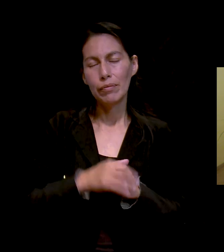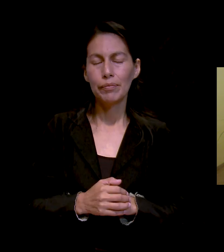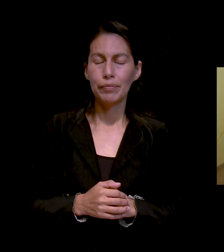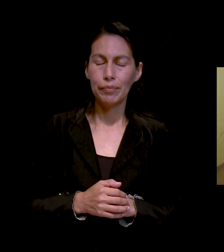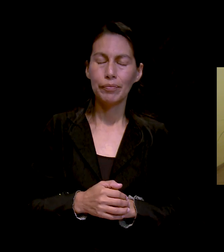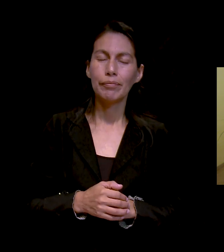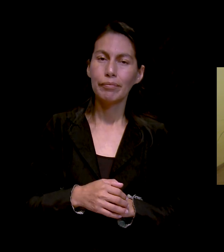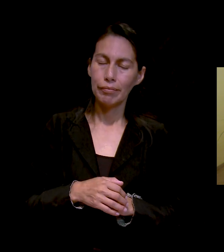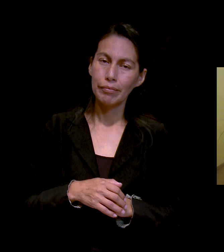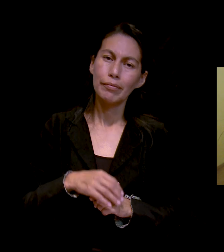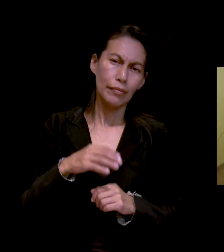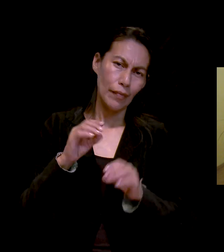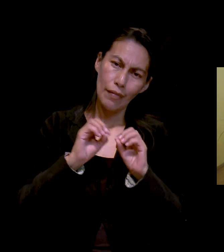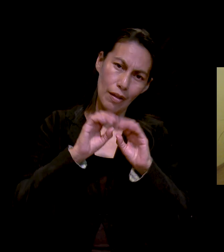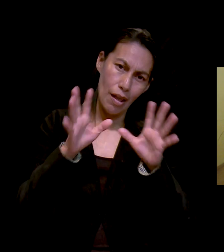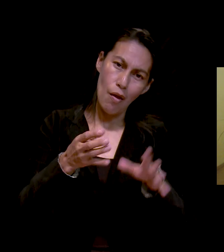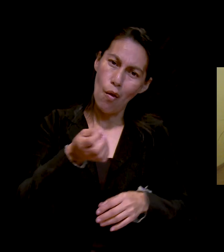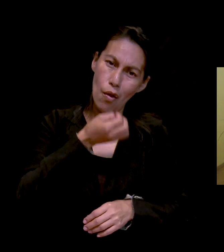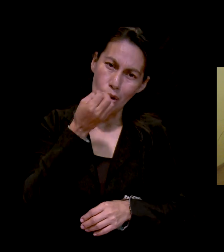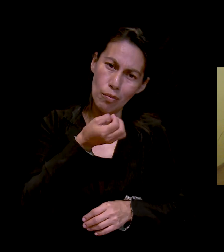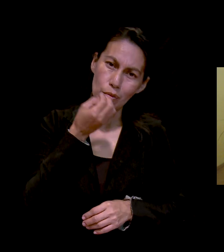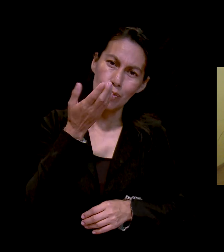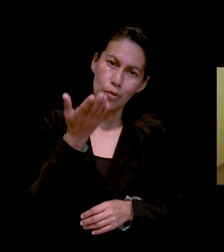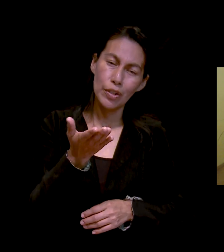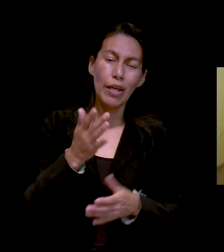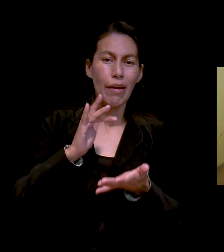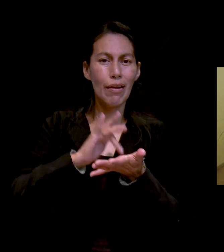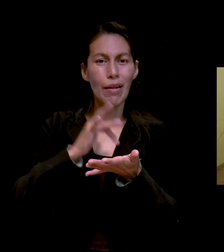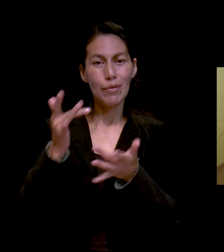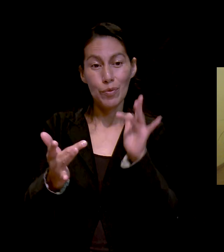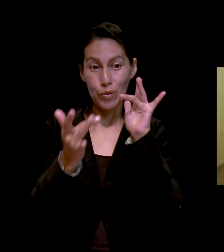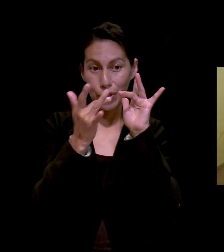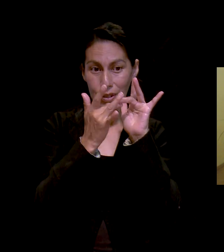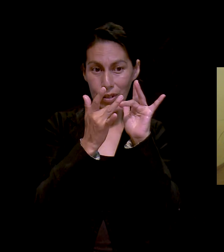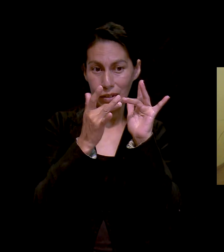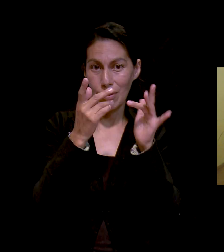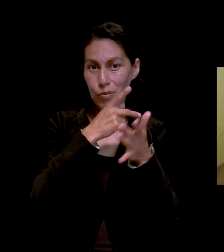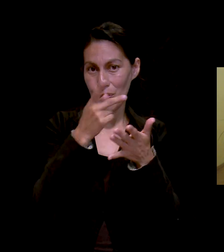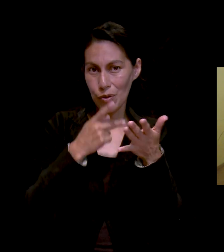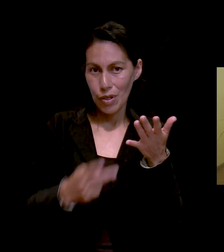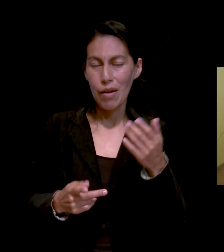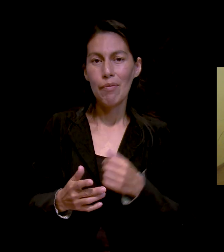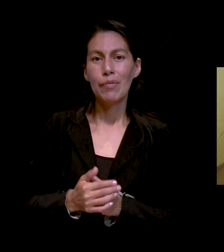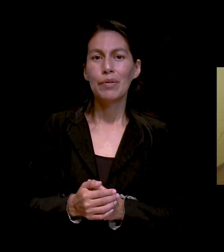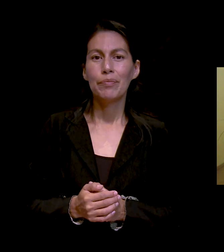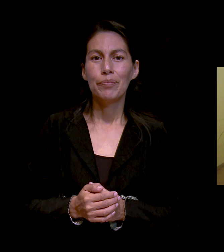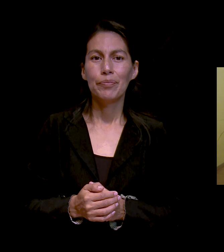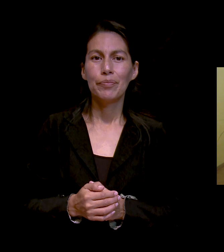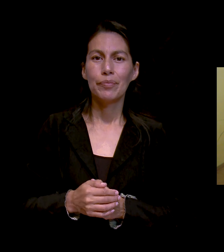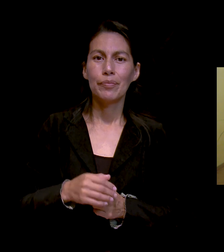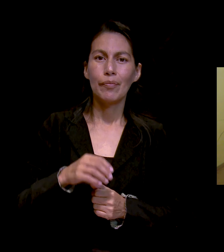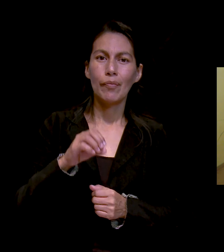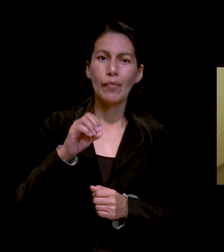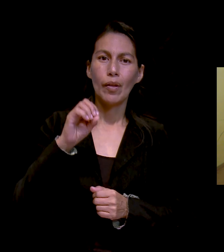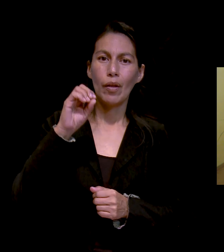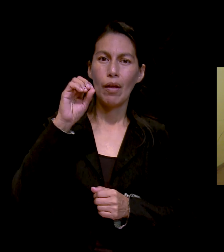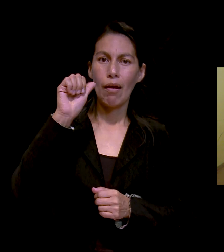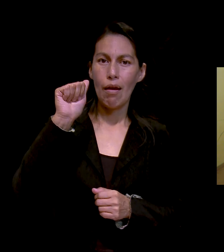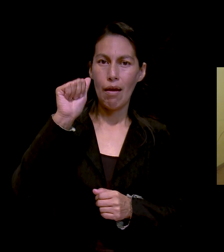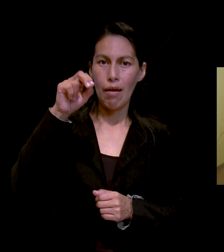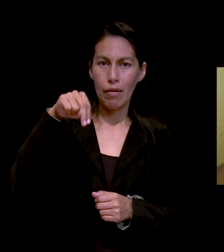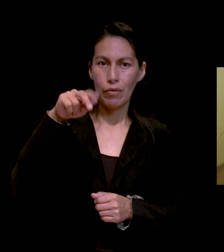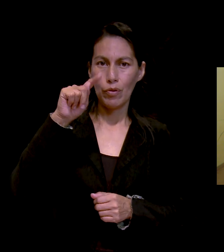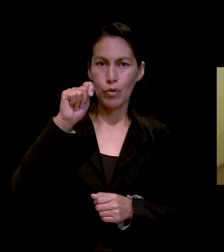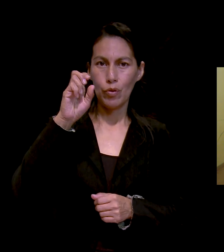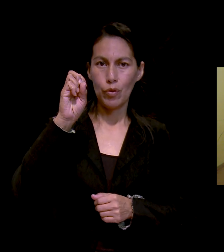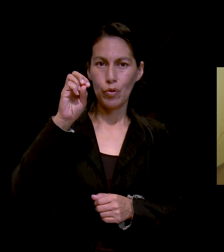y animarnos los unos a los otros. Antonia Vega. Dios les bendiga. Pido oración por mi hijo Jorge